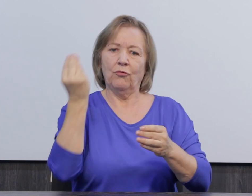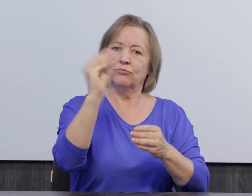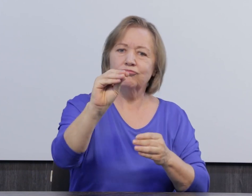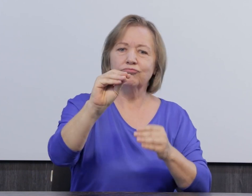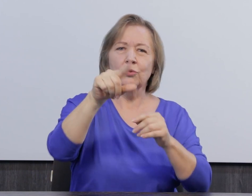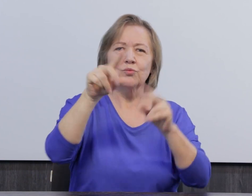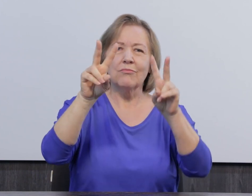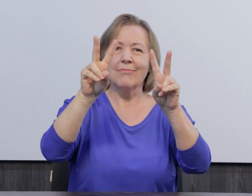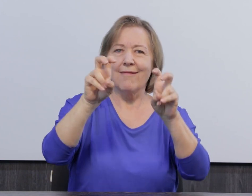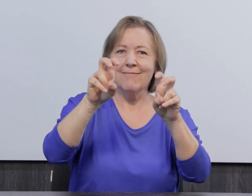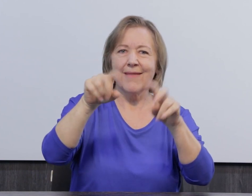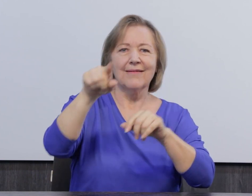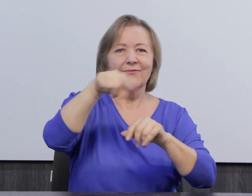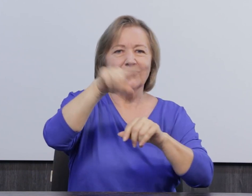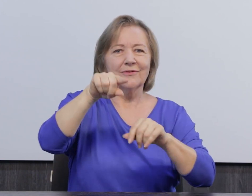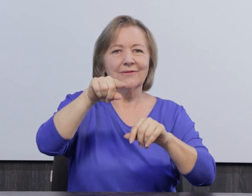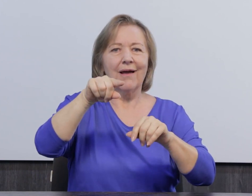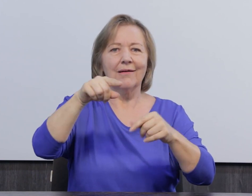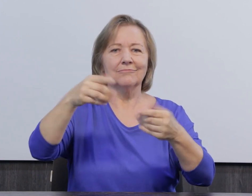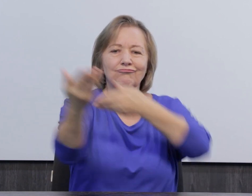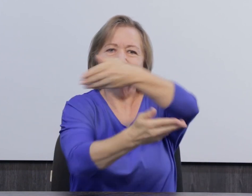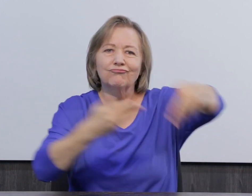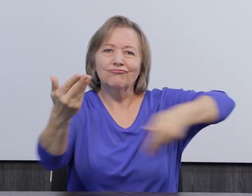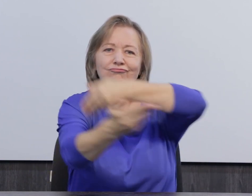estarei postando um tema para que vocês possam estar interagindo, certo?